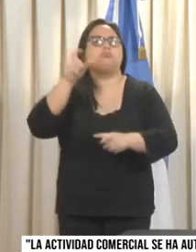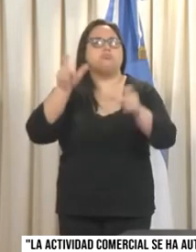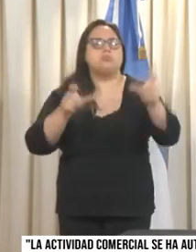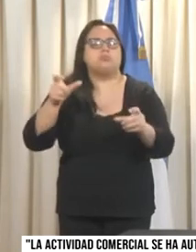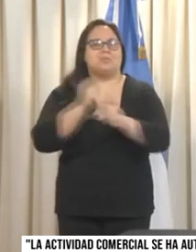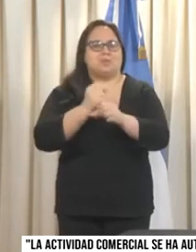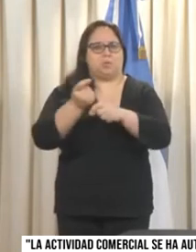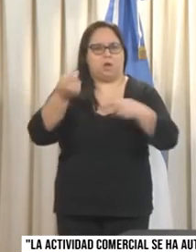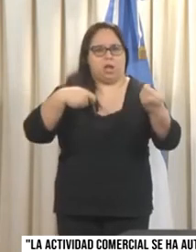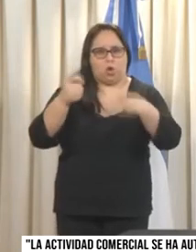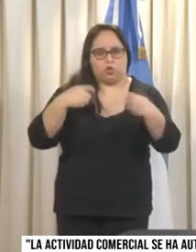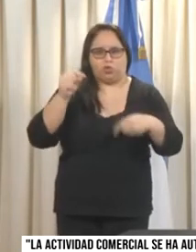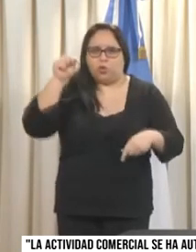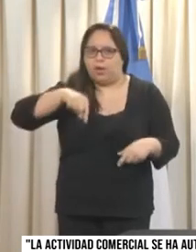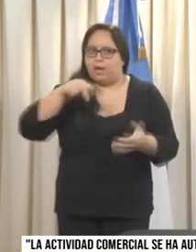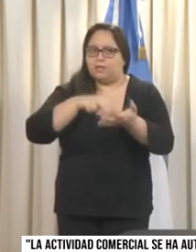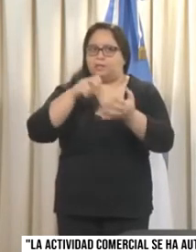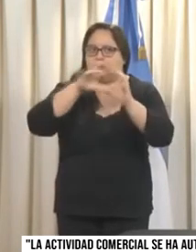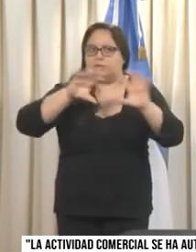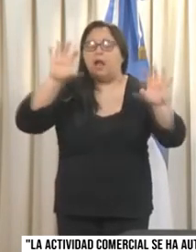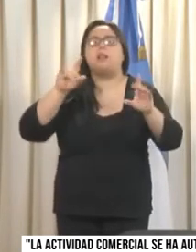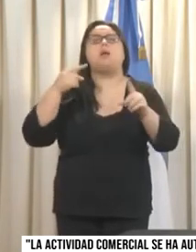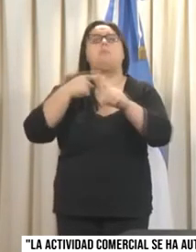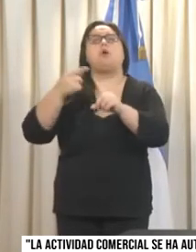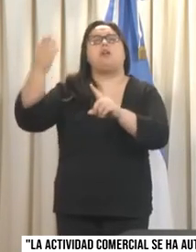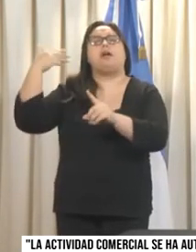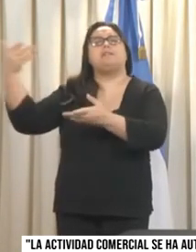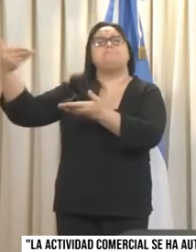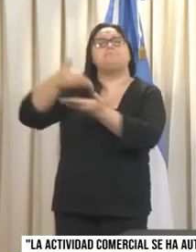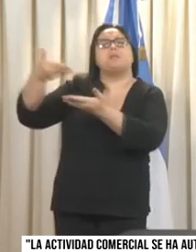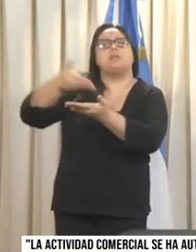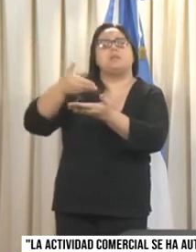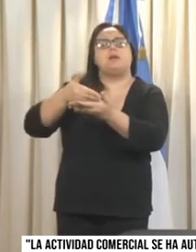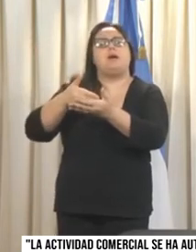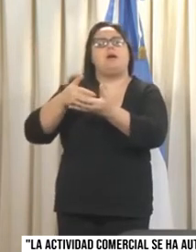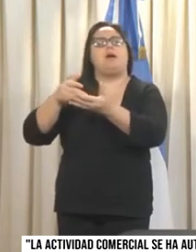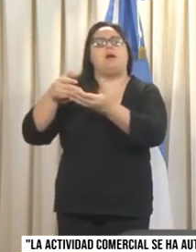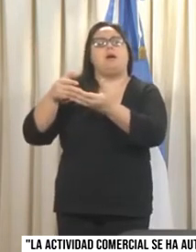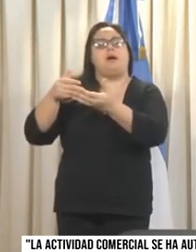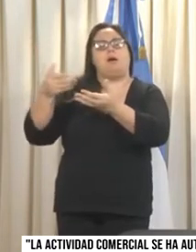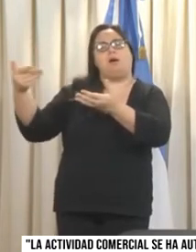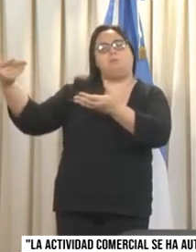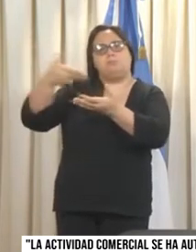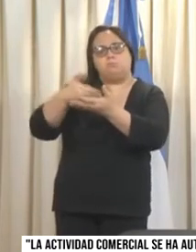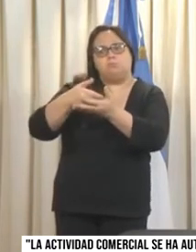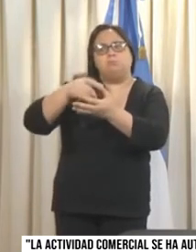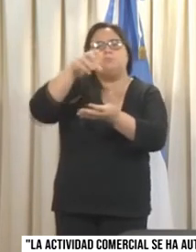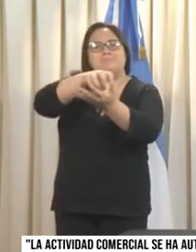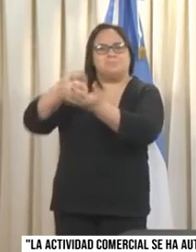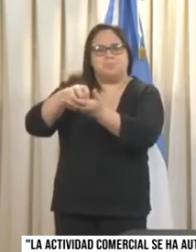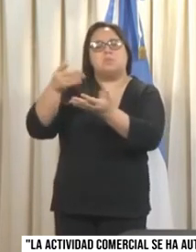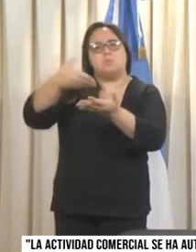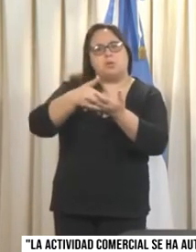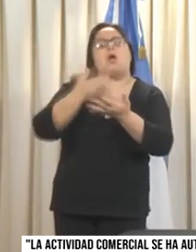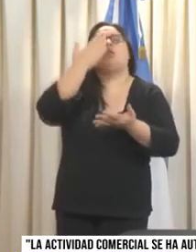provincia a partir de gestiones y pedidos puntuales que ha realizado en Jefatura y Gabinete de la Nación al Jefe de Gabinete